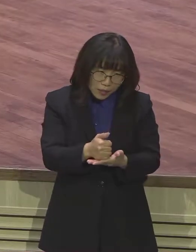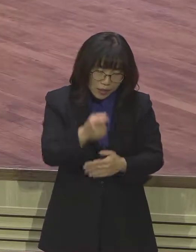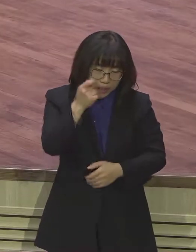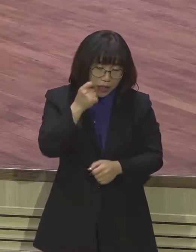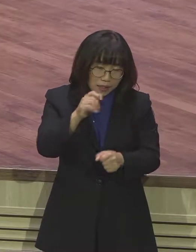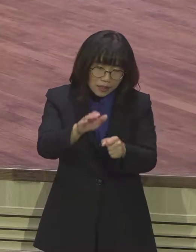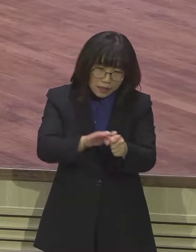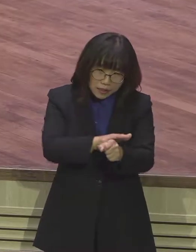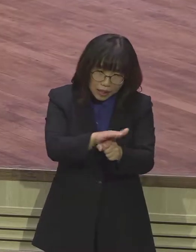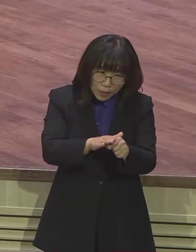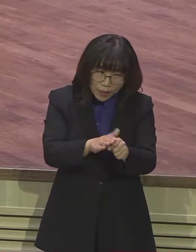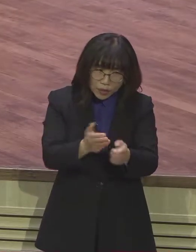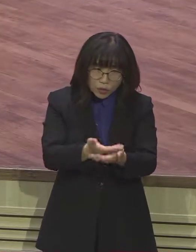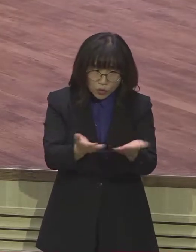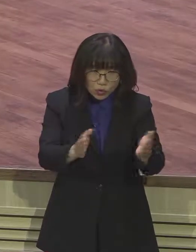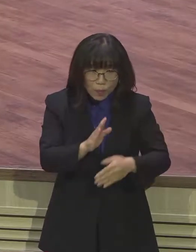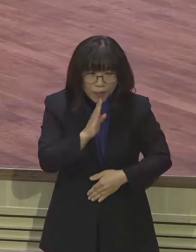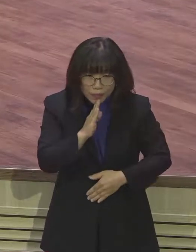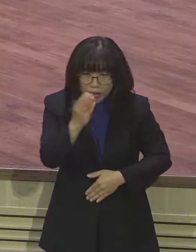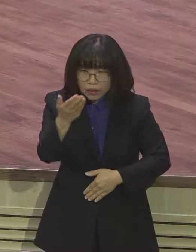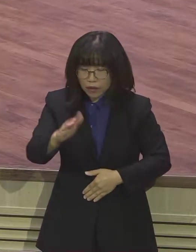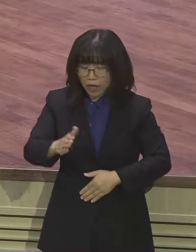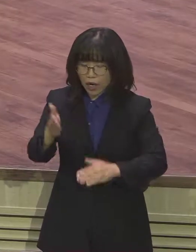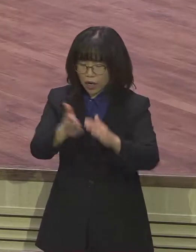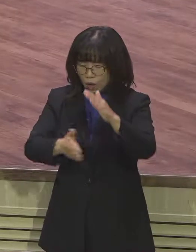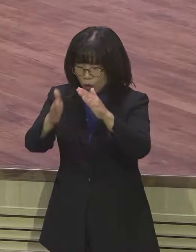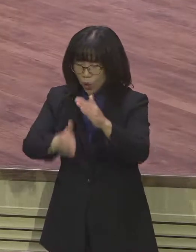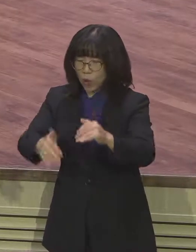바로 말씀을 그대로 이루시는 공의의 하나님이식기 때문입니다.